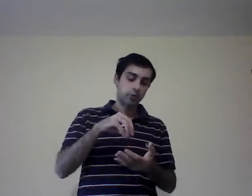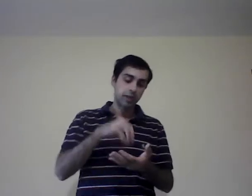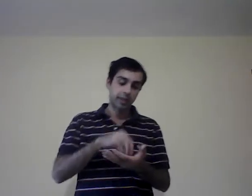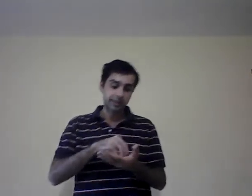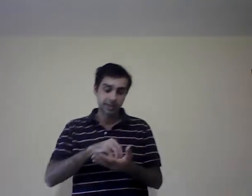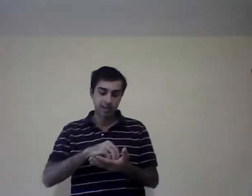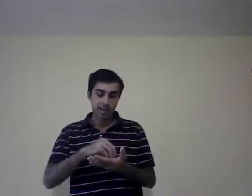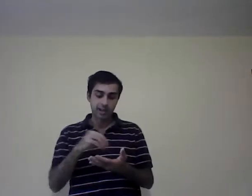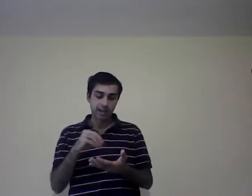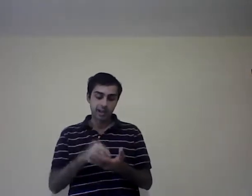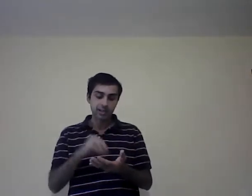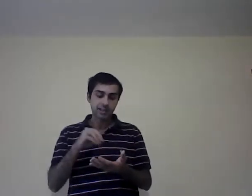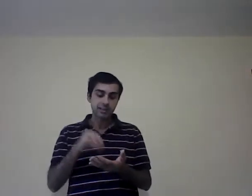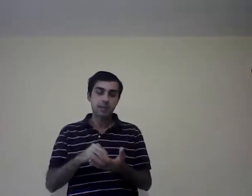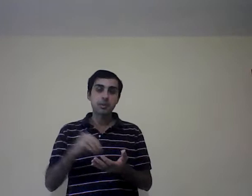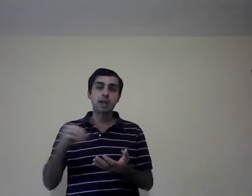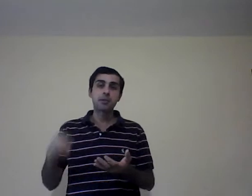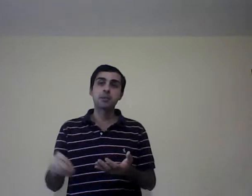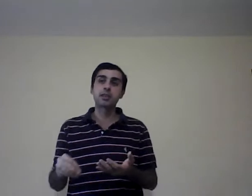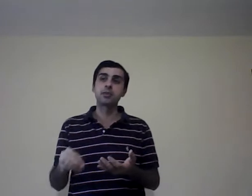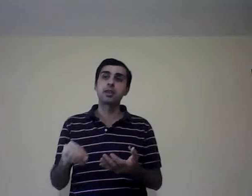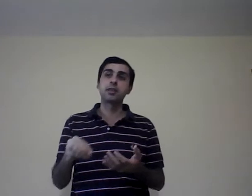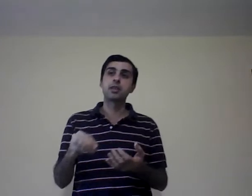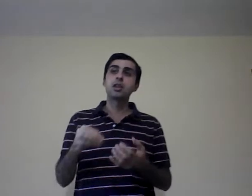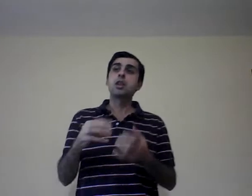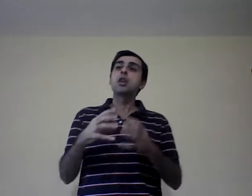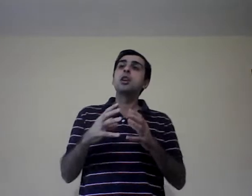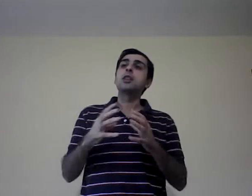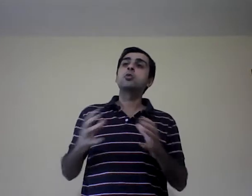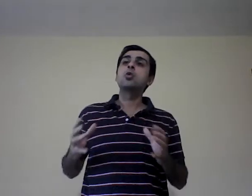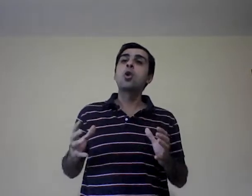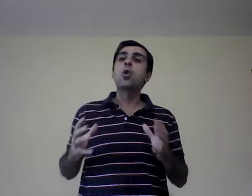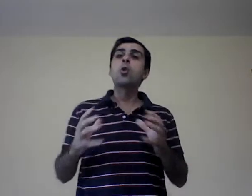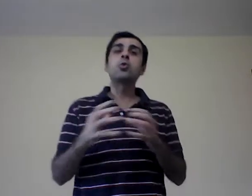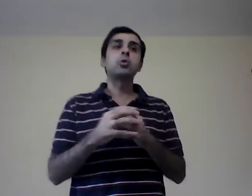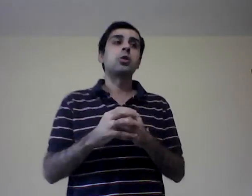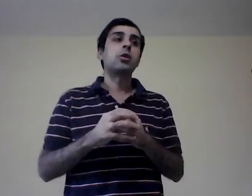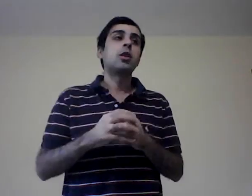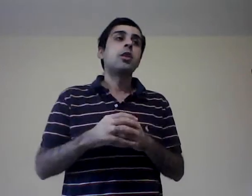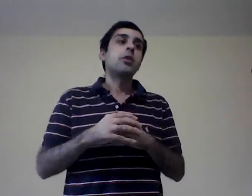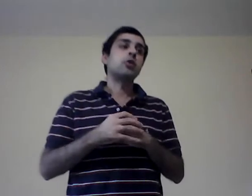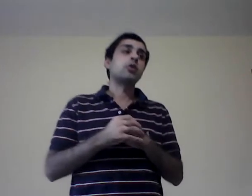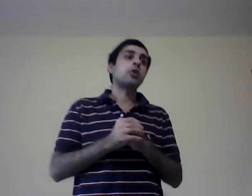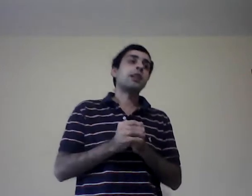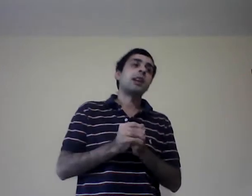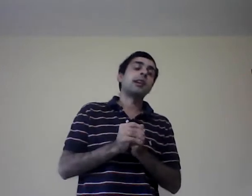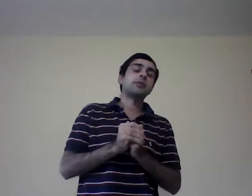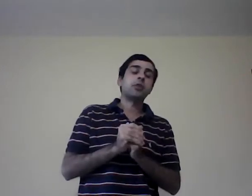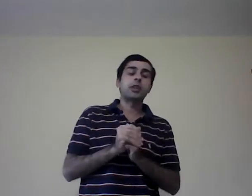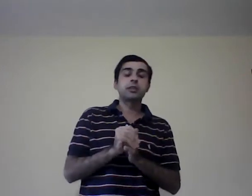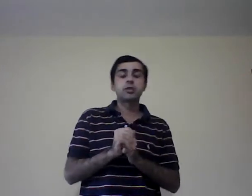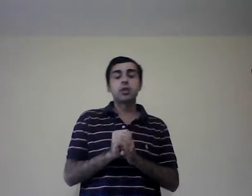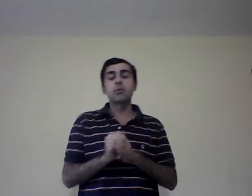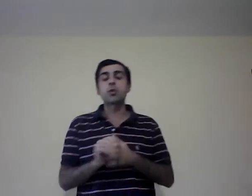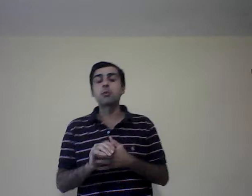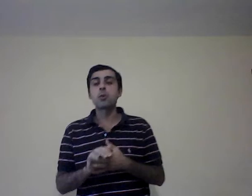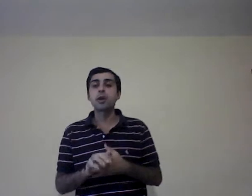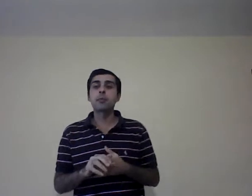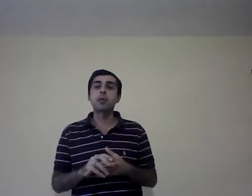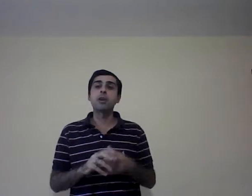sea, que se realizan siempre la misma actividad. Es un conjunto, nosotros en las organizaciones podemos ver manuales